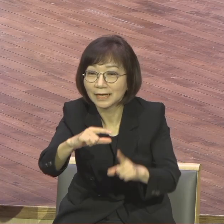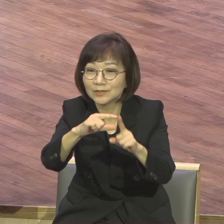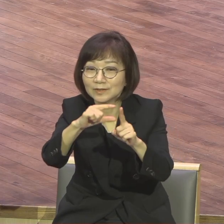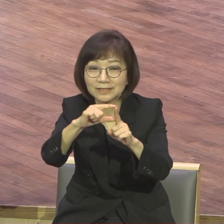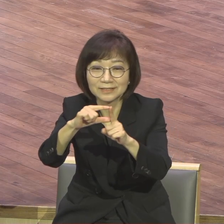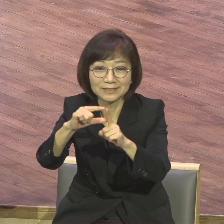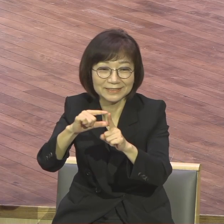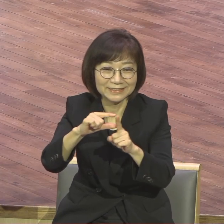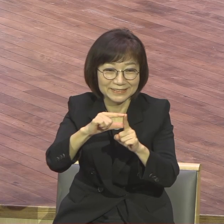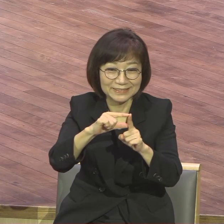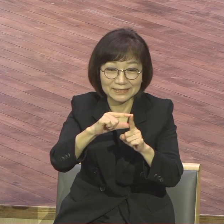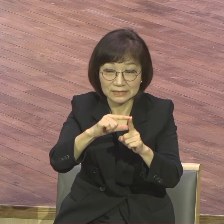계란입니까?